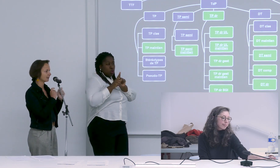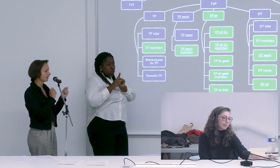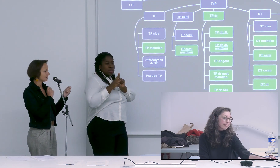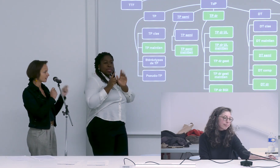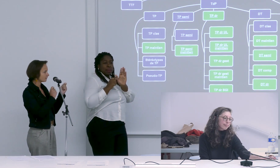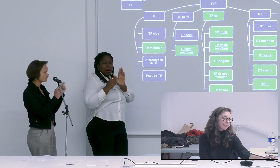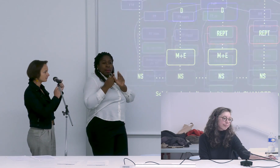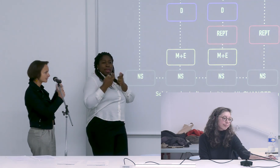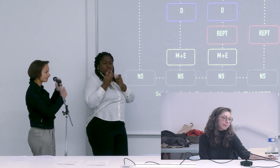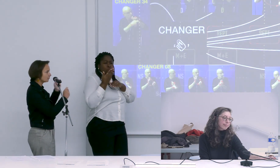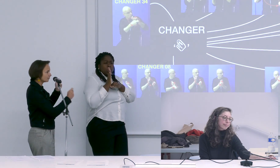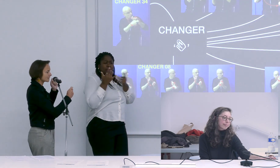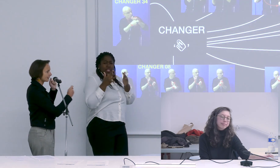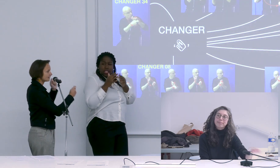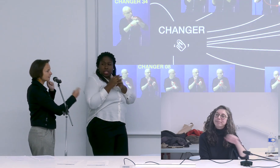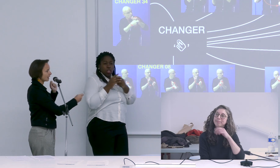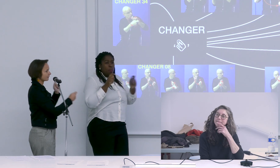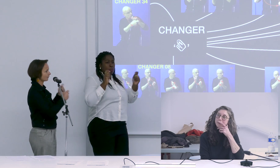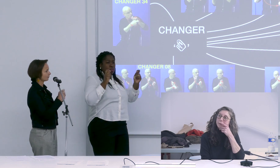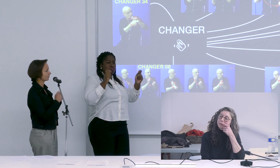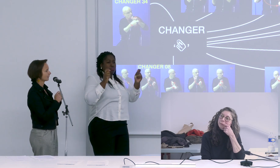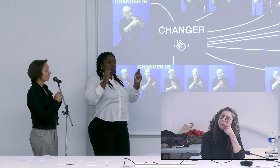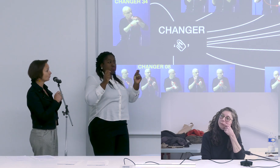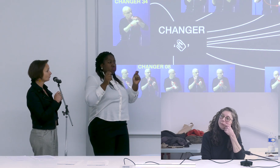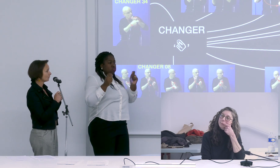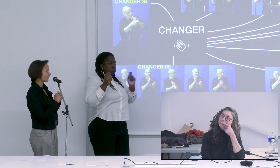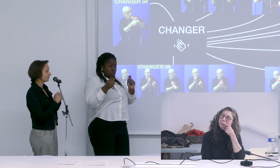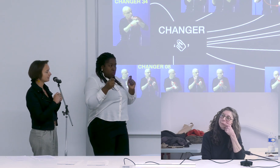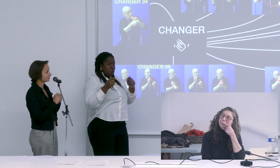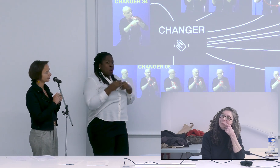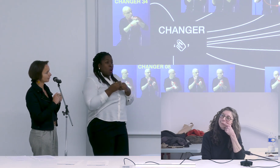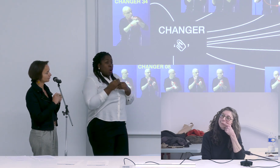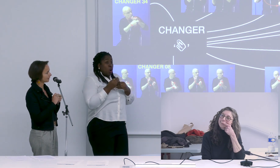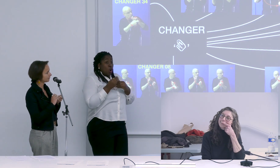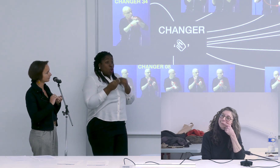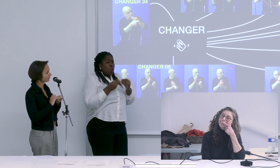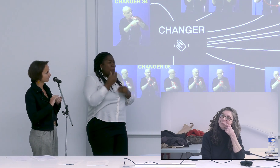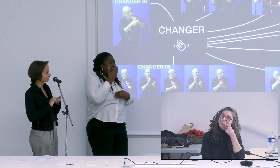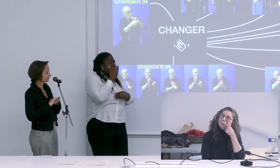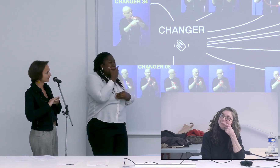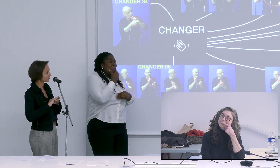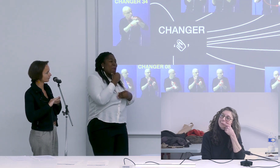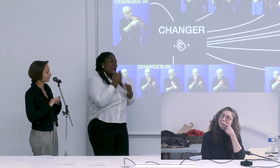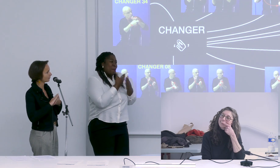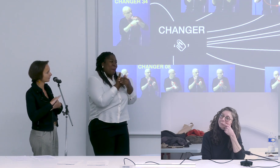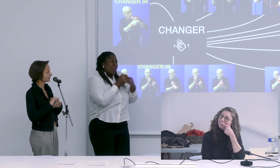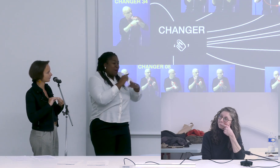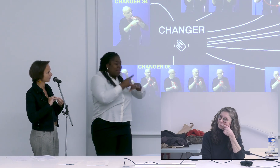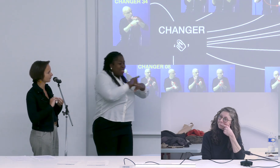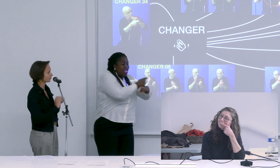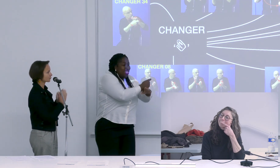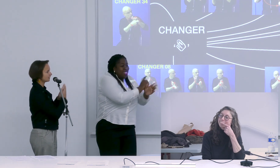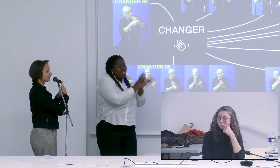montré certains mouvements saccadés par exemple ou la magnifique forme du papillon qui se transforme